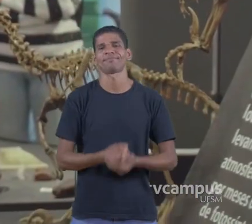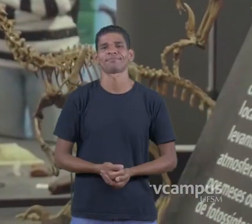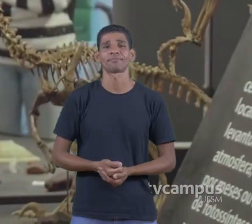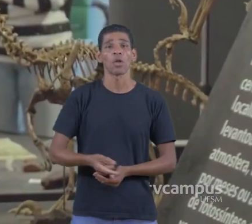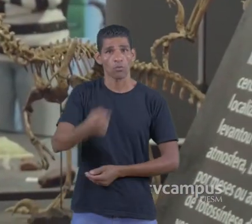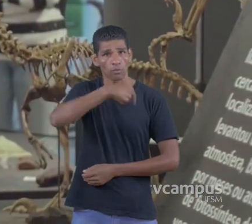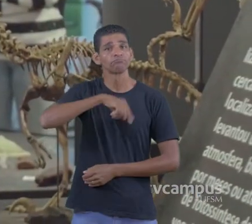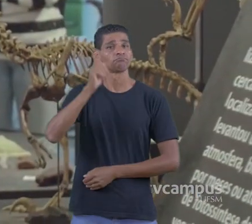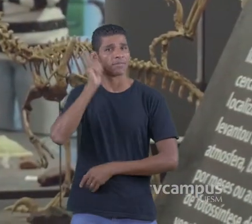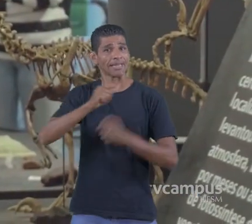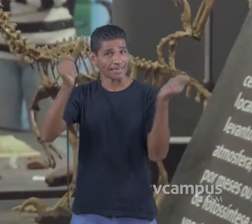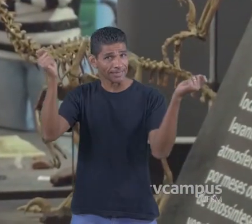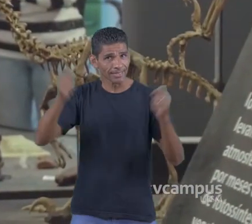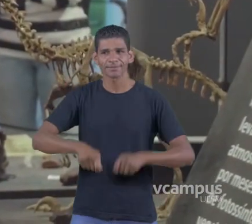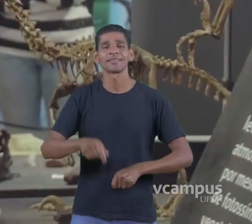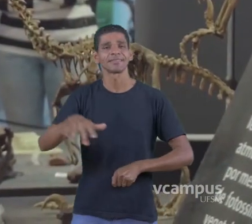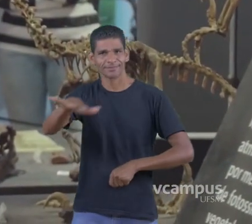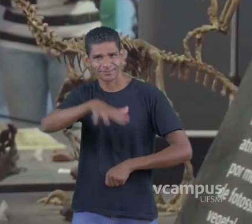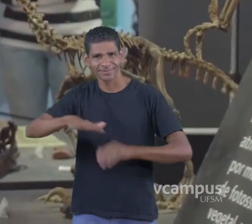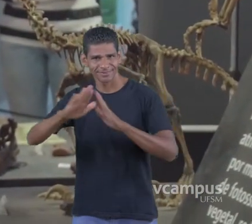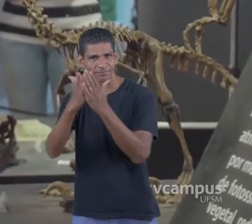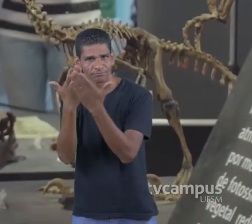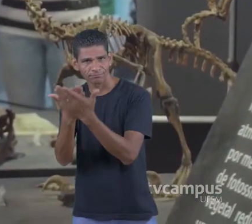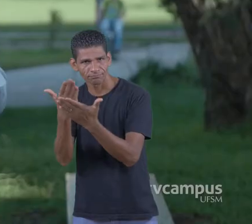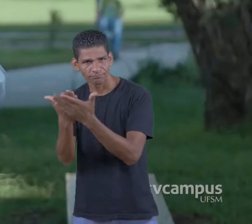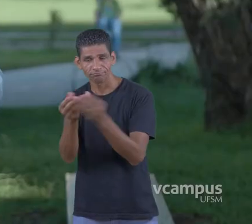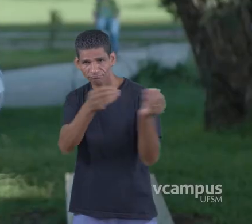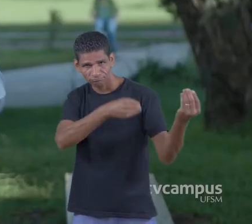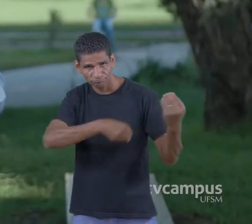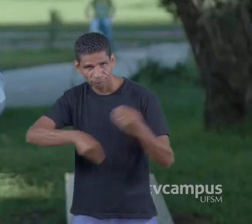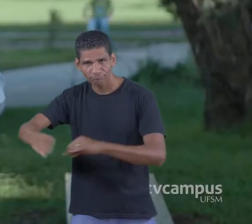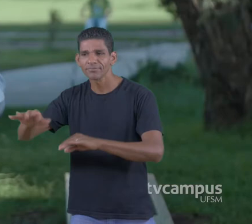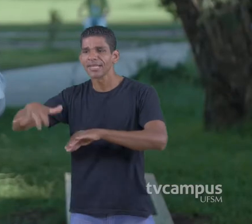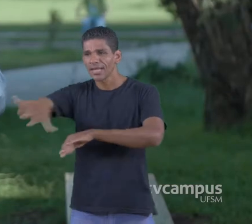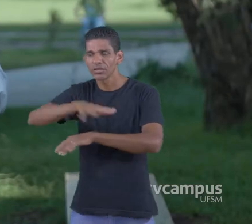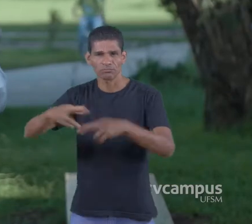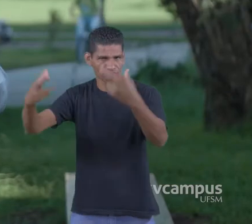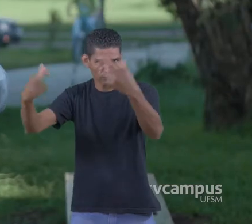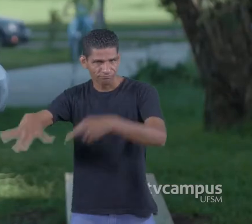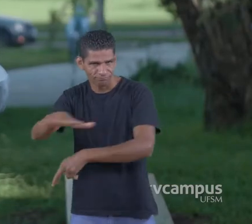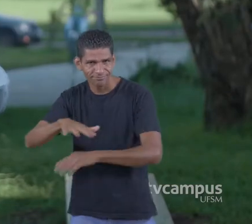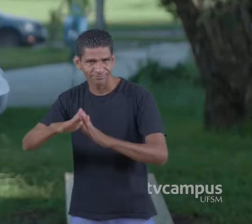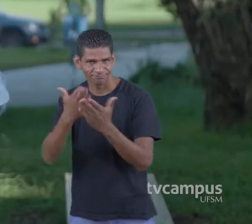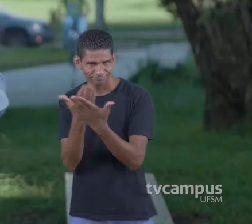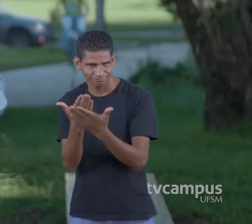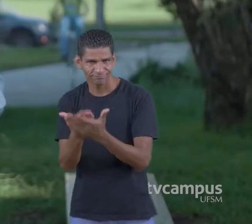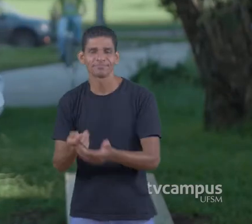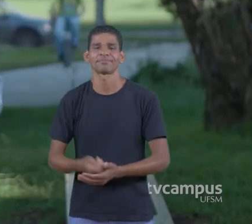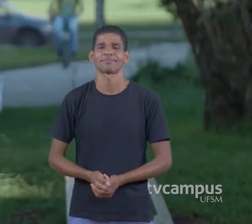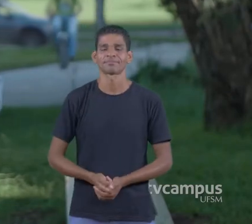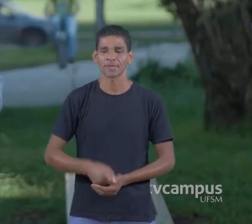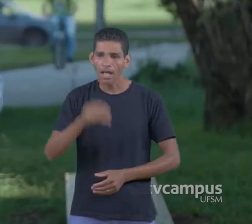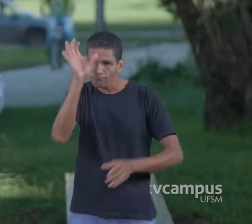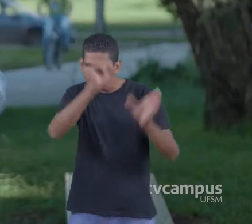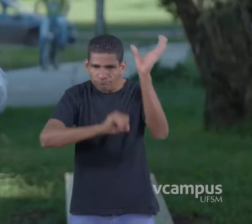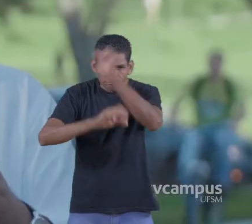Então, é nós conseguirmos levar para as escolas Para as escolas daquele território O